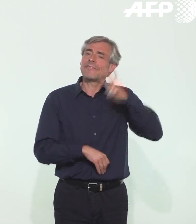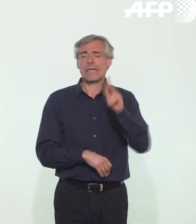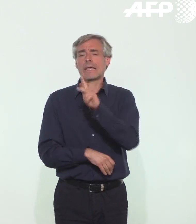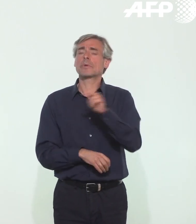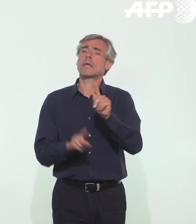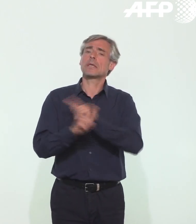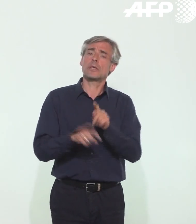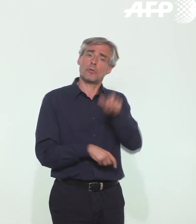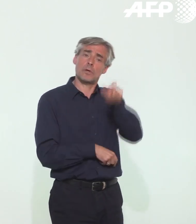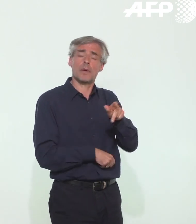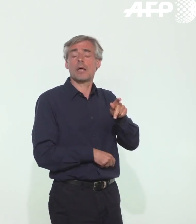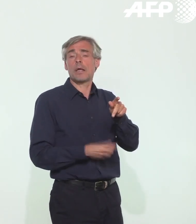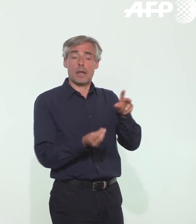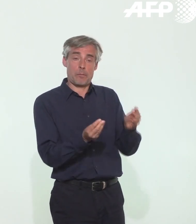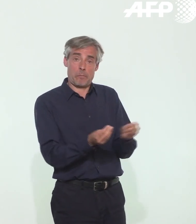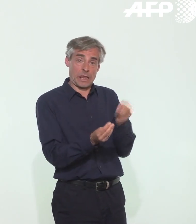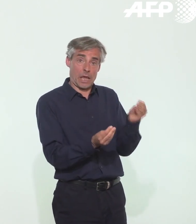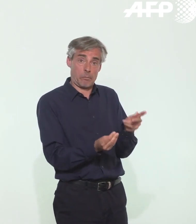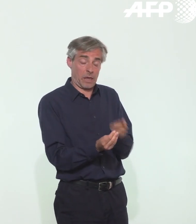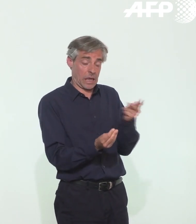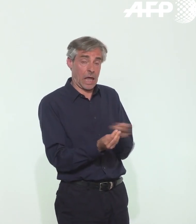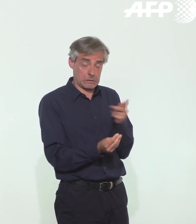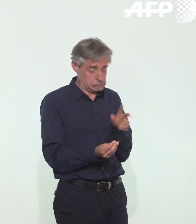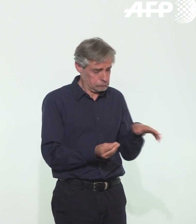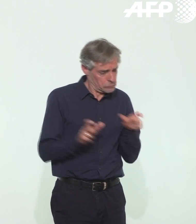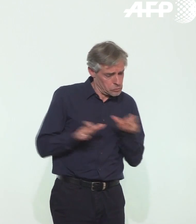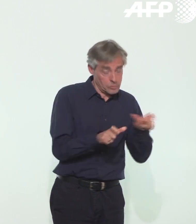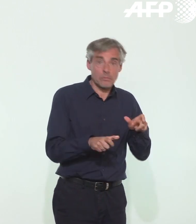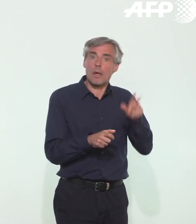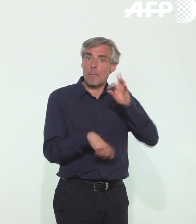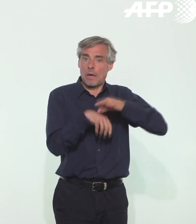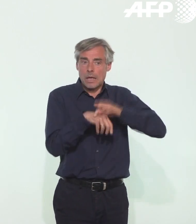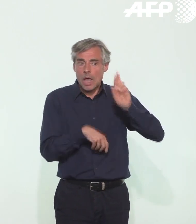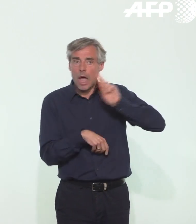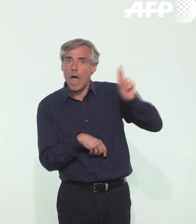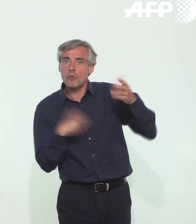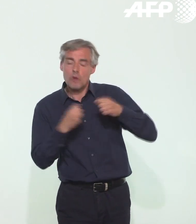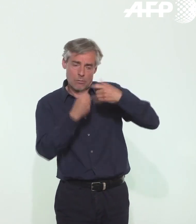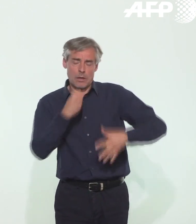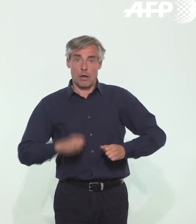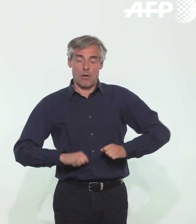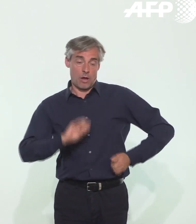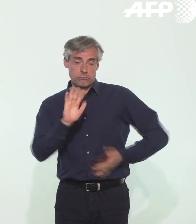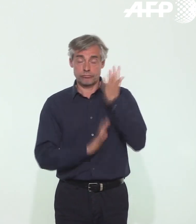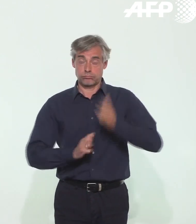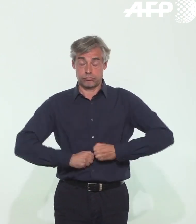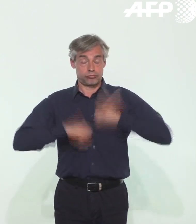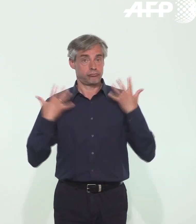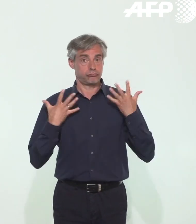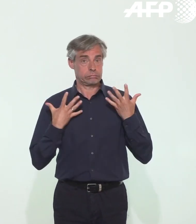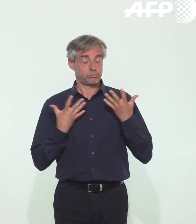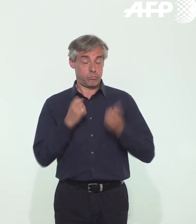qui suivent évidemment avec attention ces maladies rares, ces syndromes inflammatoires multisystémiques